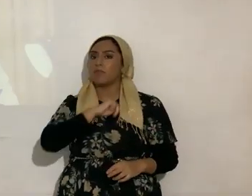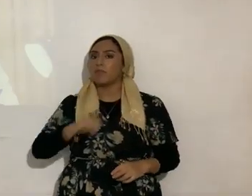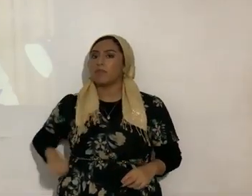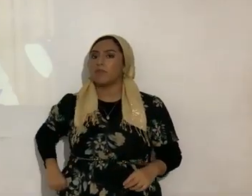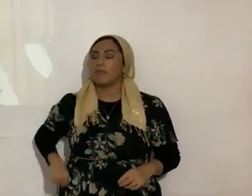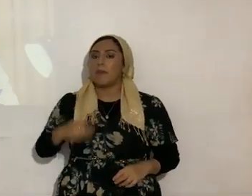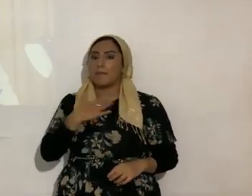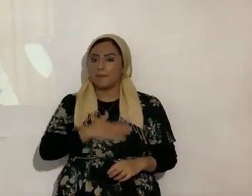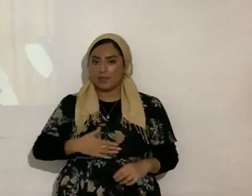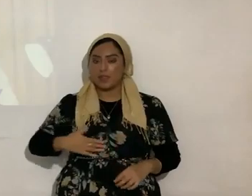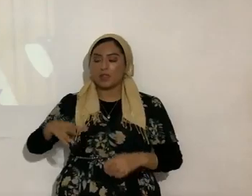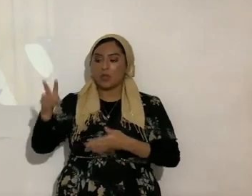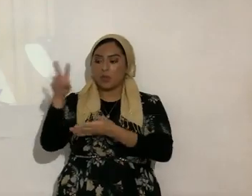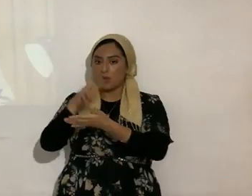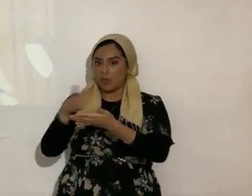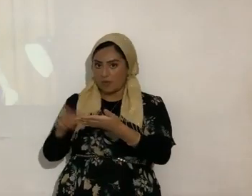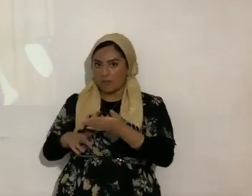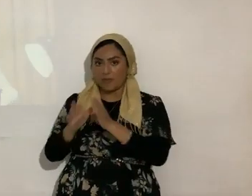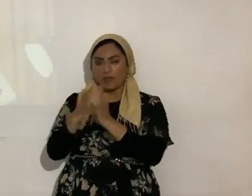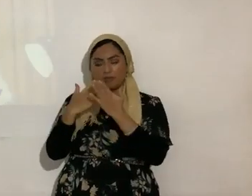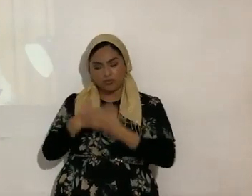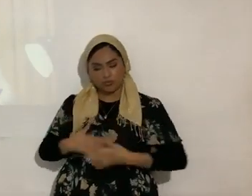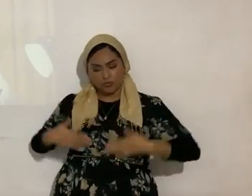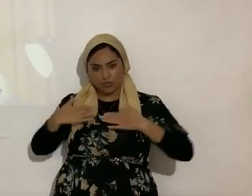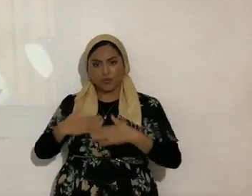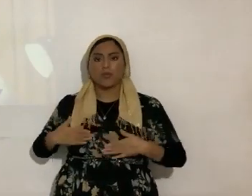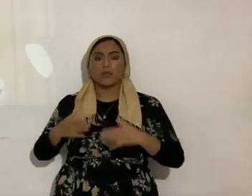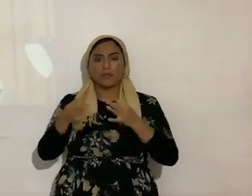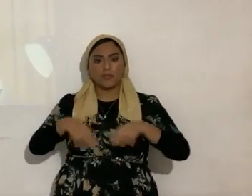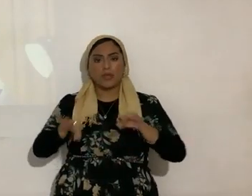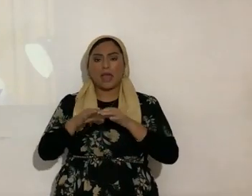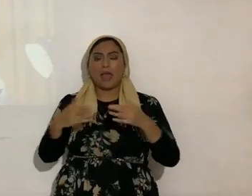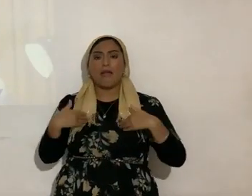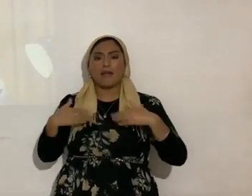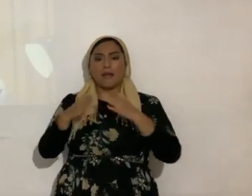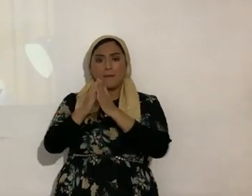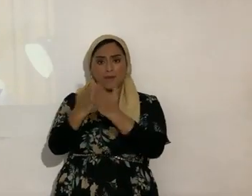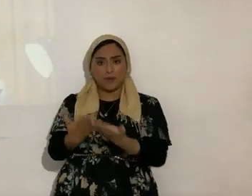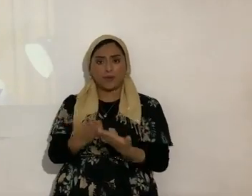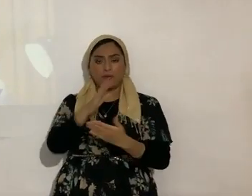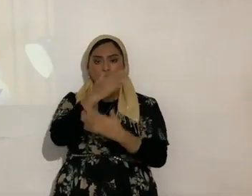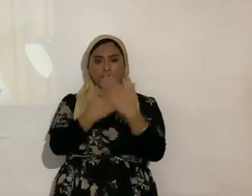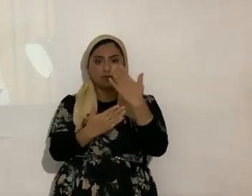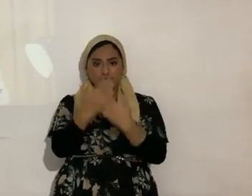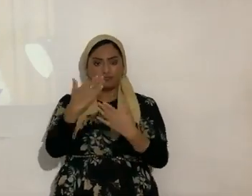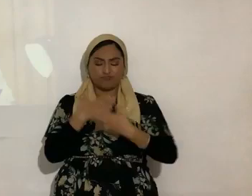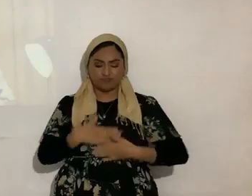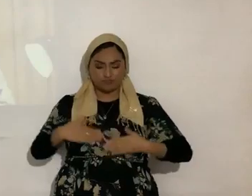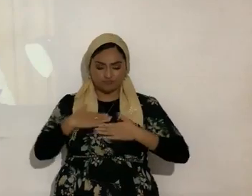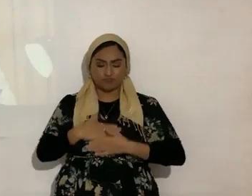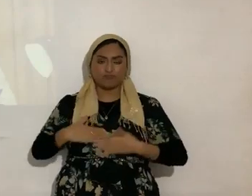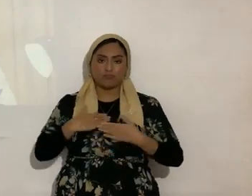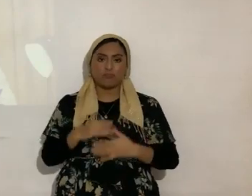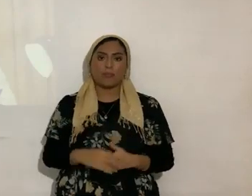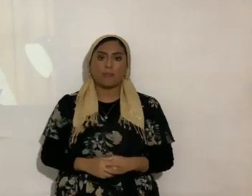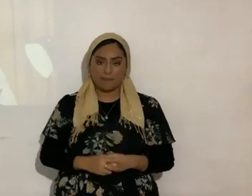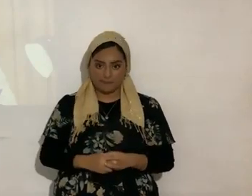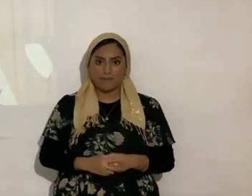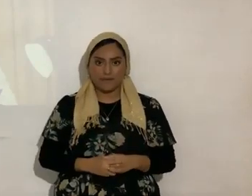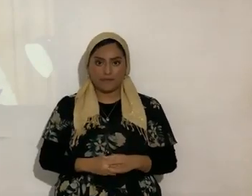favor lean ese libro gócense miren no hay como tener un libro en las manos y disfrutarlo ¿si? pero en